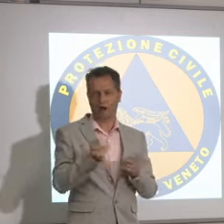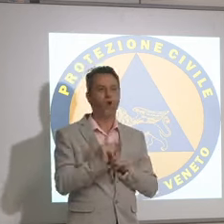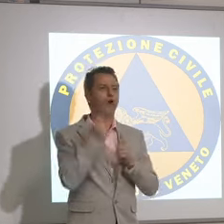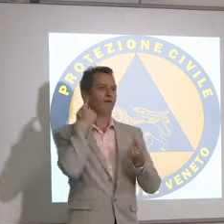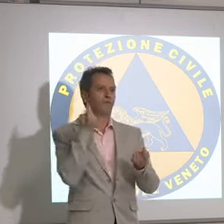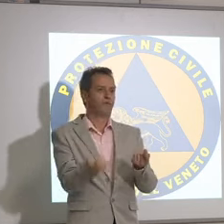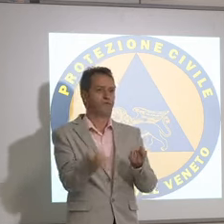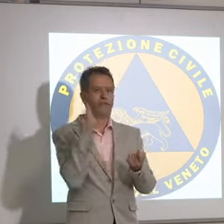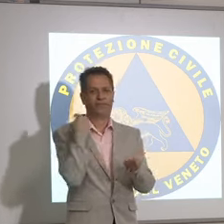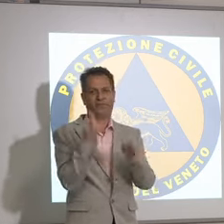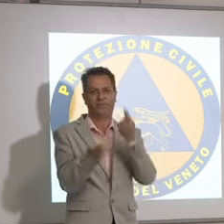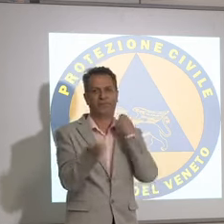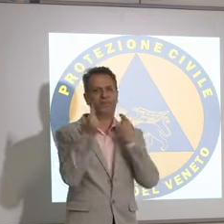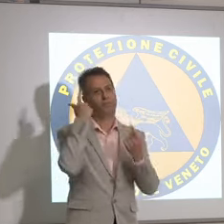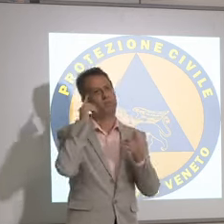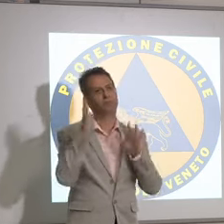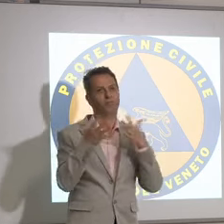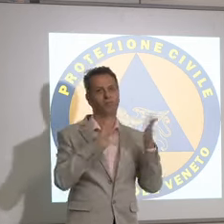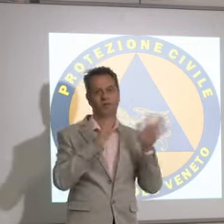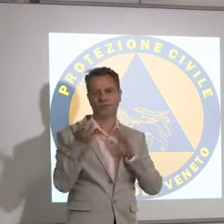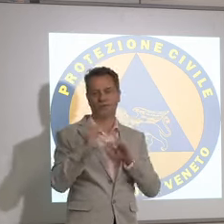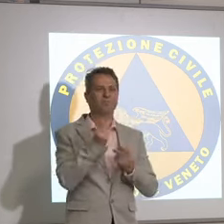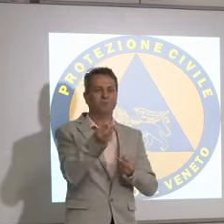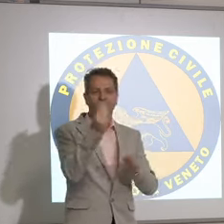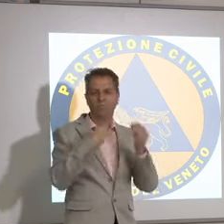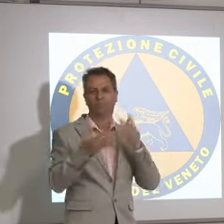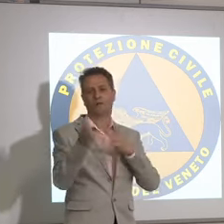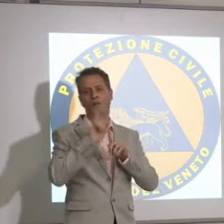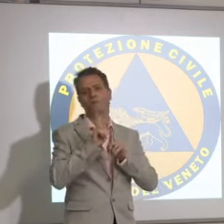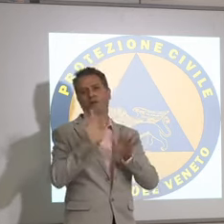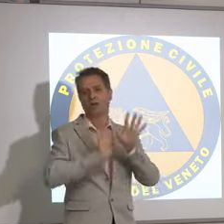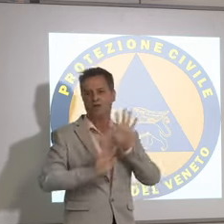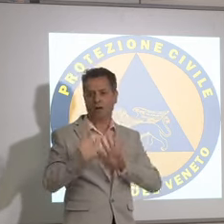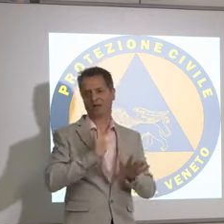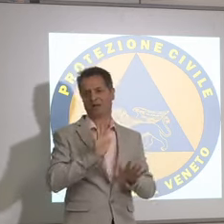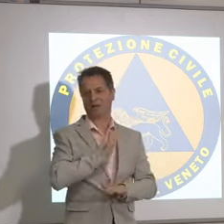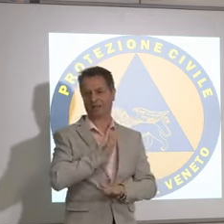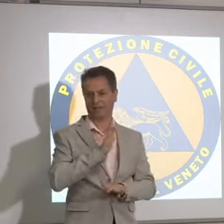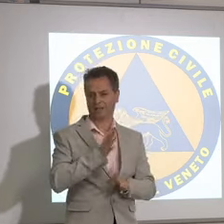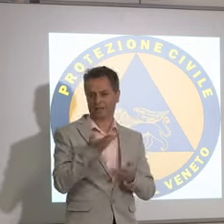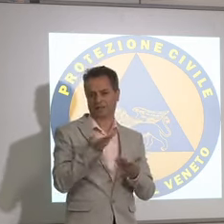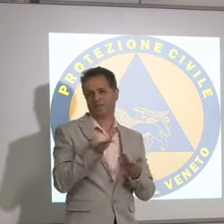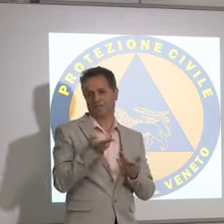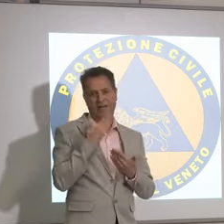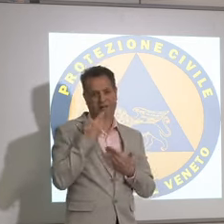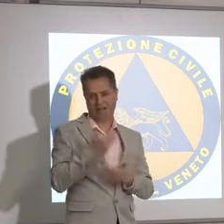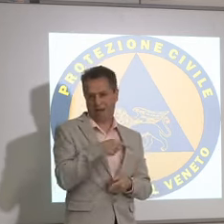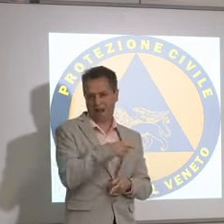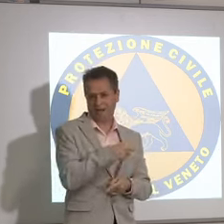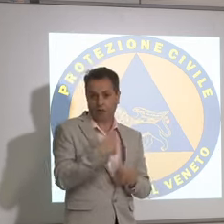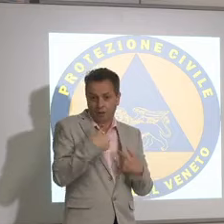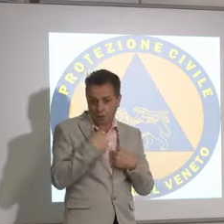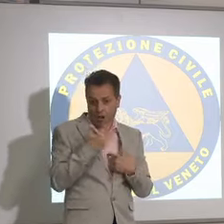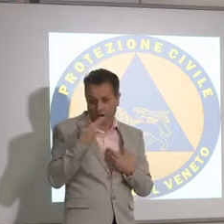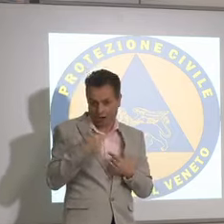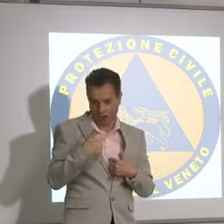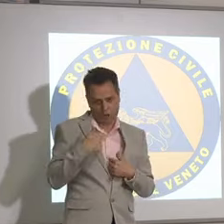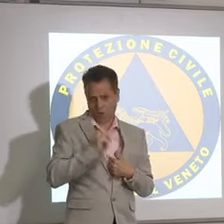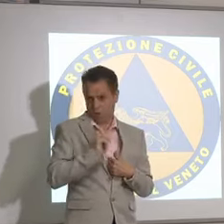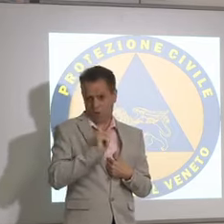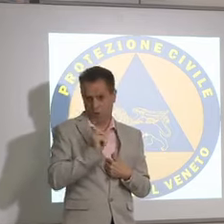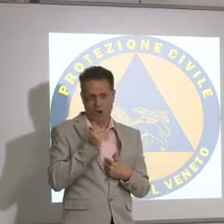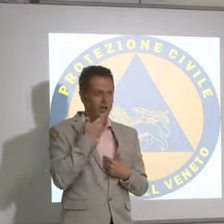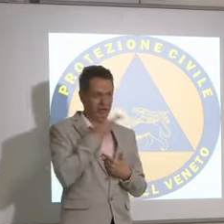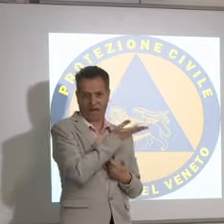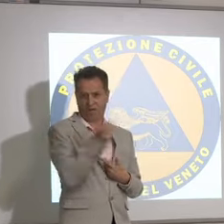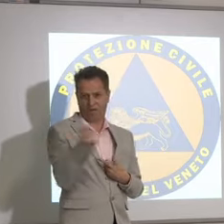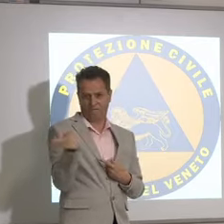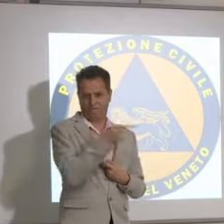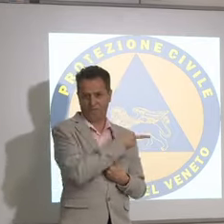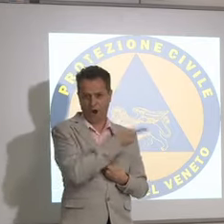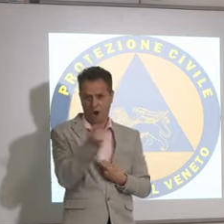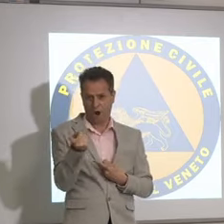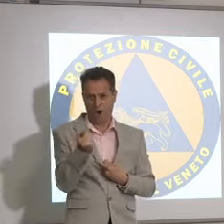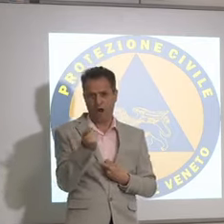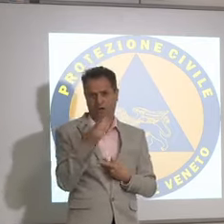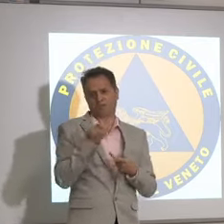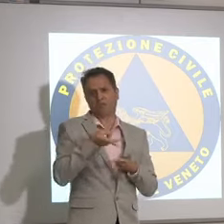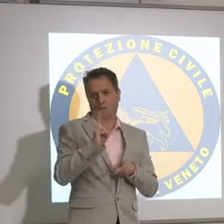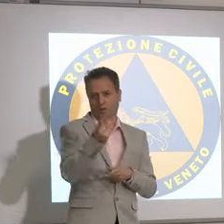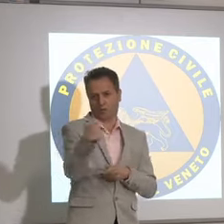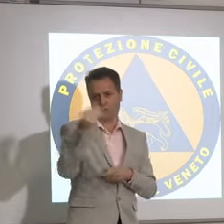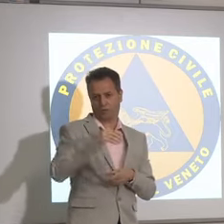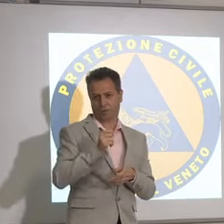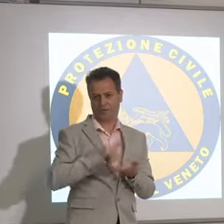in questo modo noi persone sorde abbiamo potuto avere la sicurezza di questa situazione di emergenza